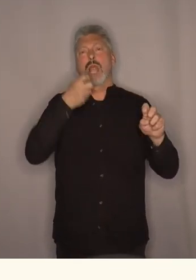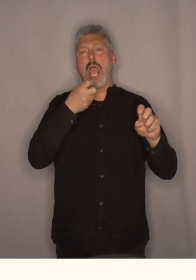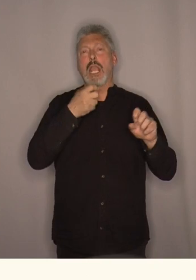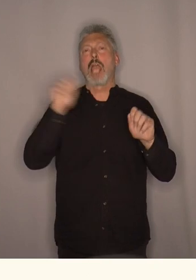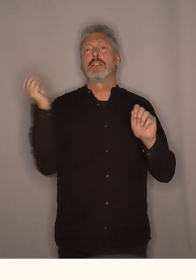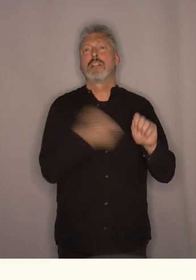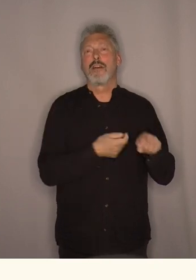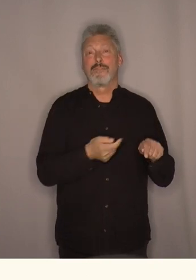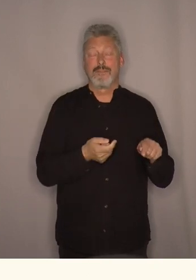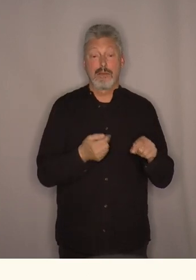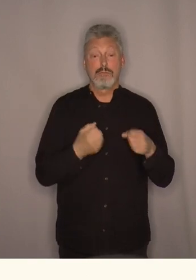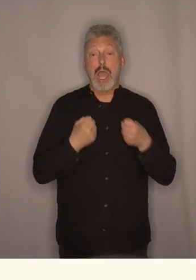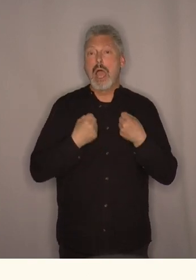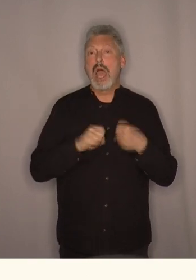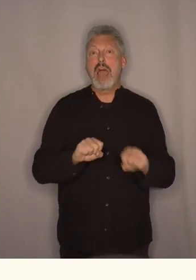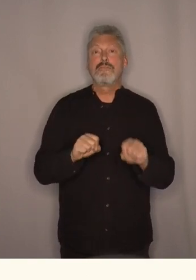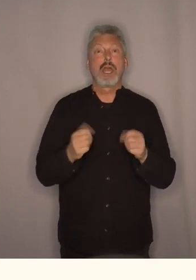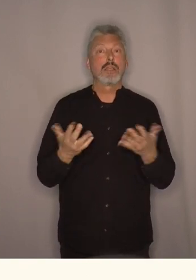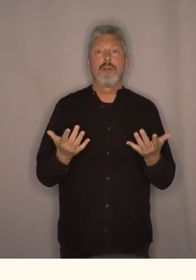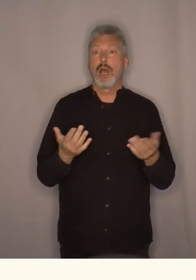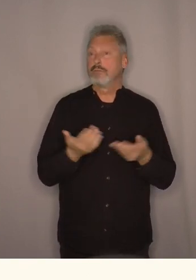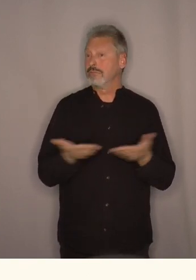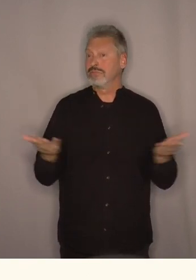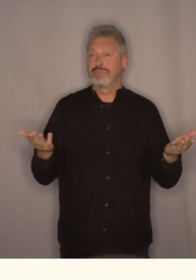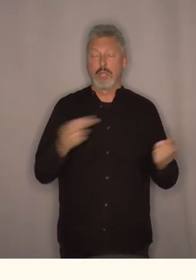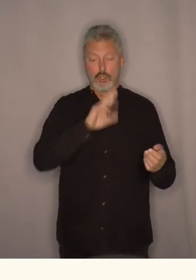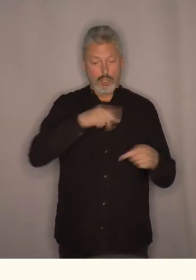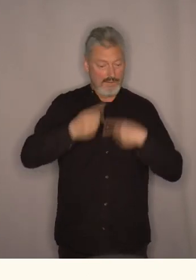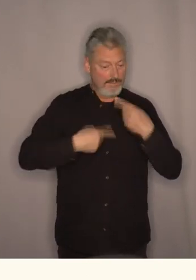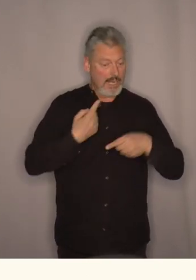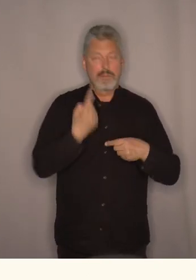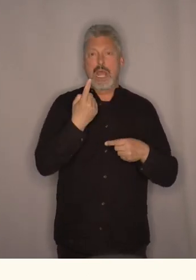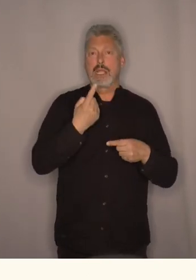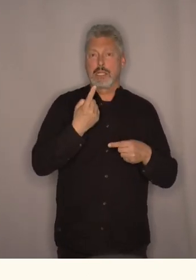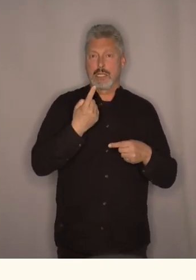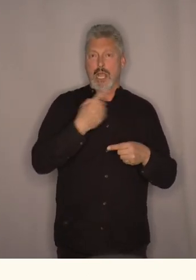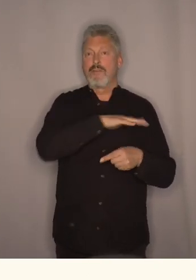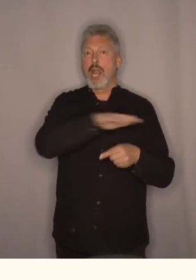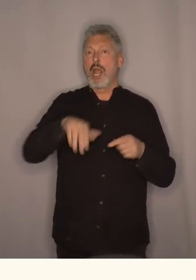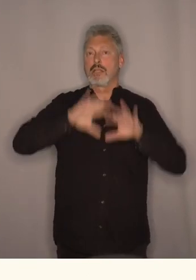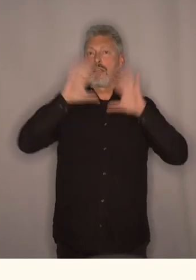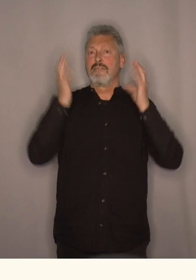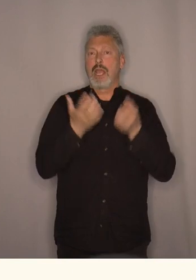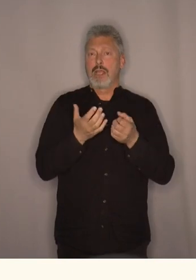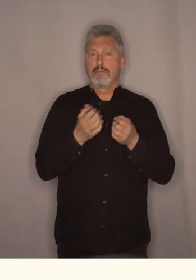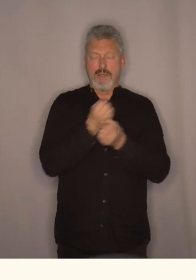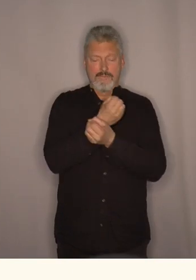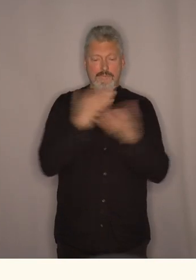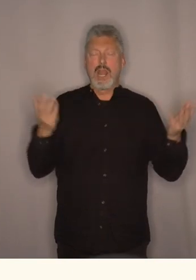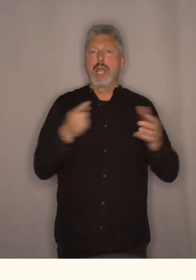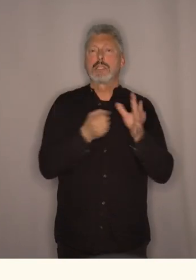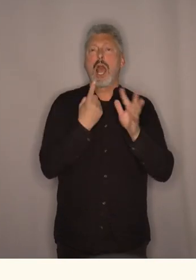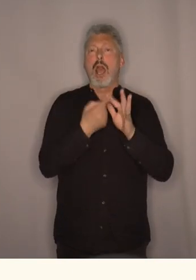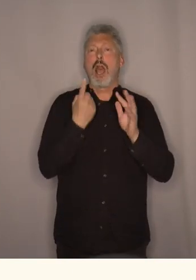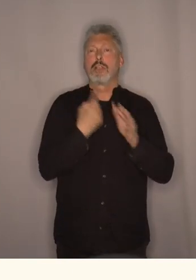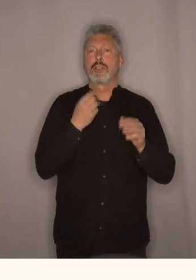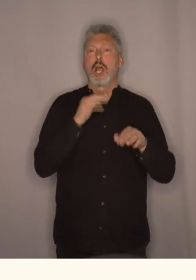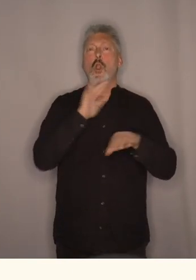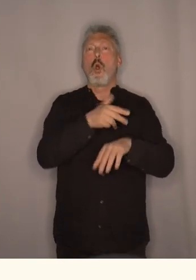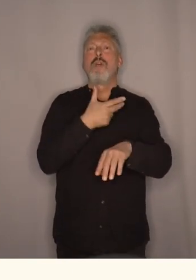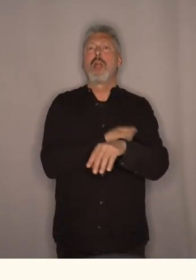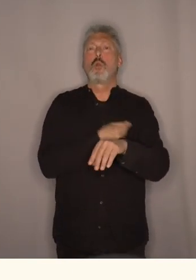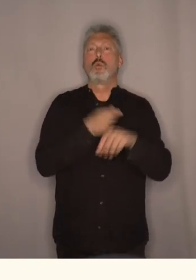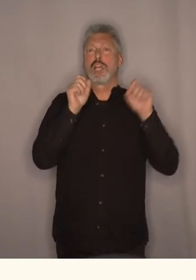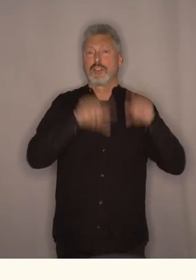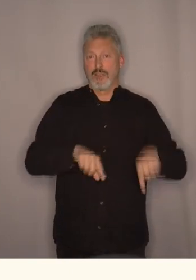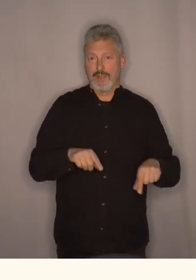Men det har jo ikke gitt noen effekt. Norge er fremdeles et av de landene i verden med høyest andel av overdose-dødsfall. Og det er ikke sånn